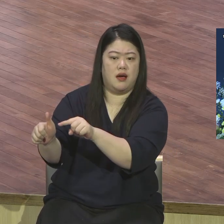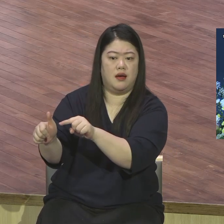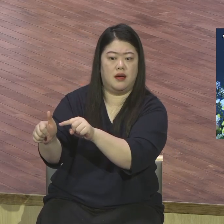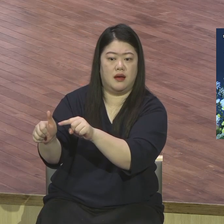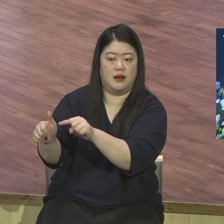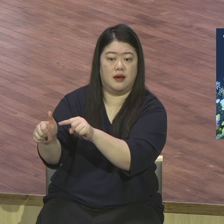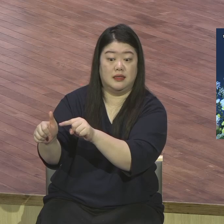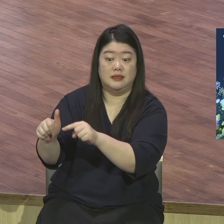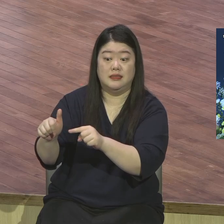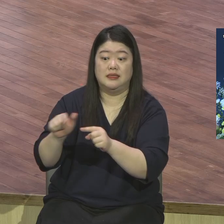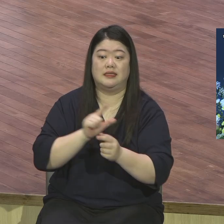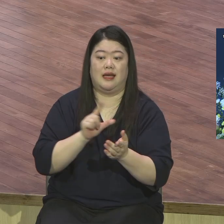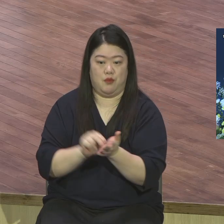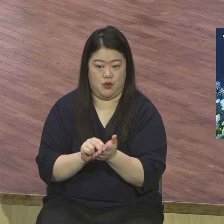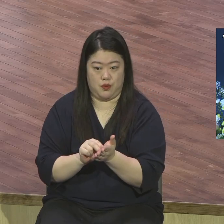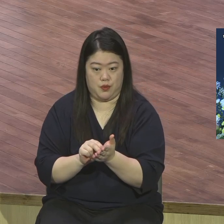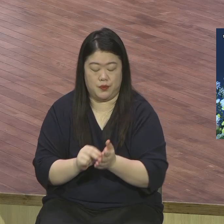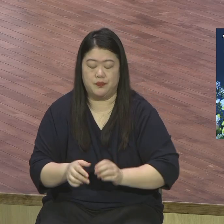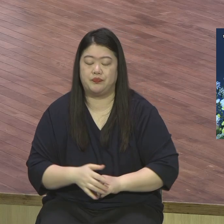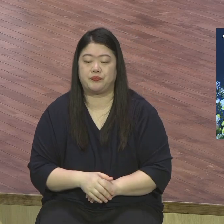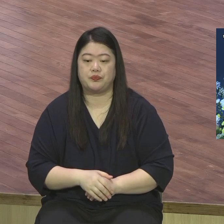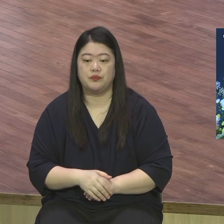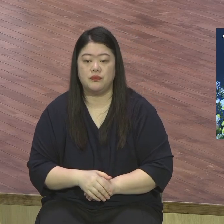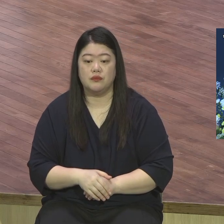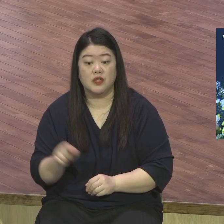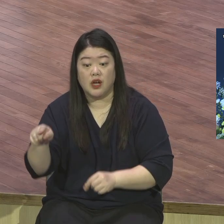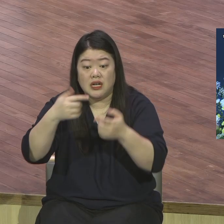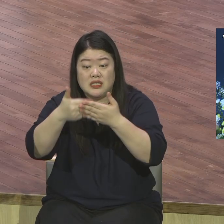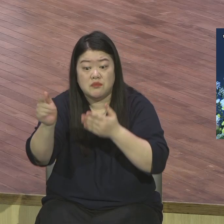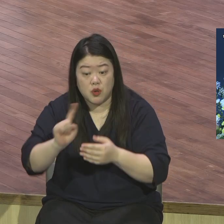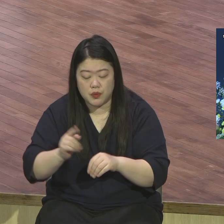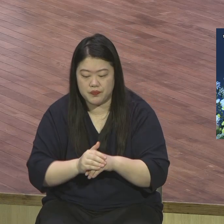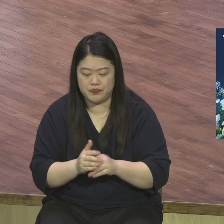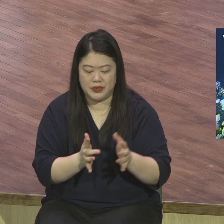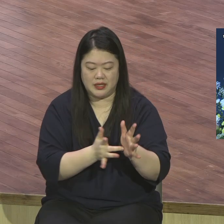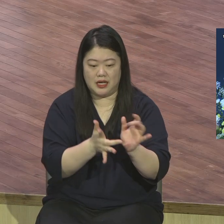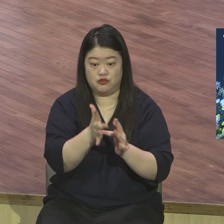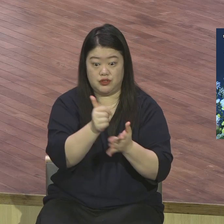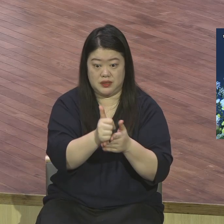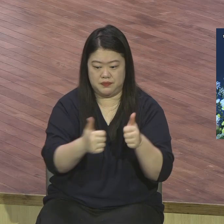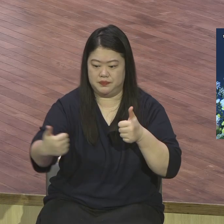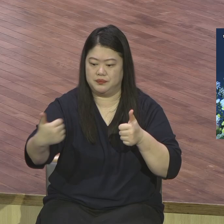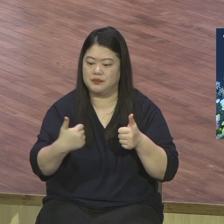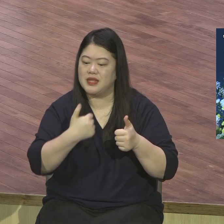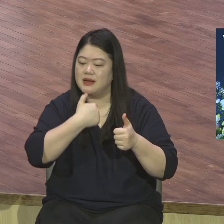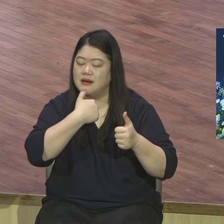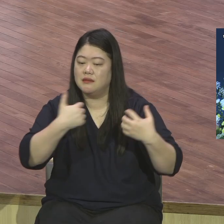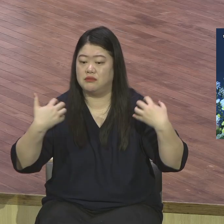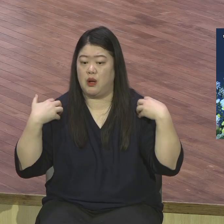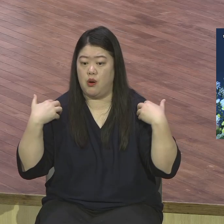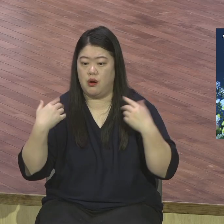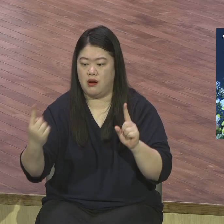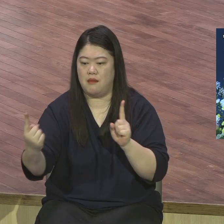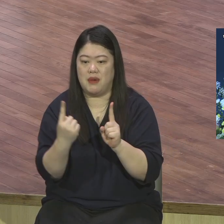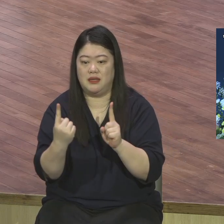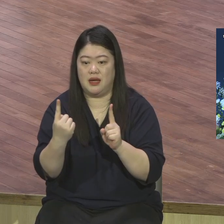예수님을 재판하면서 하는 말입니다 빌라도가 예수님을 재판하면서 에케 호모 그래서요 자 이때